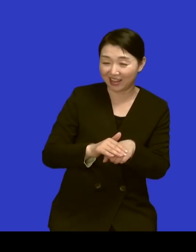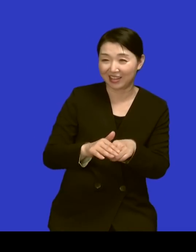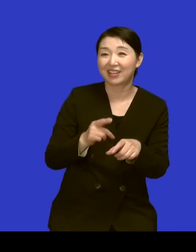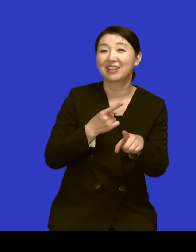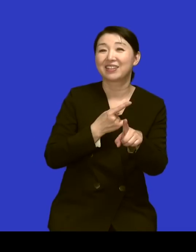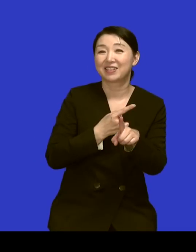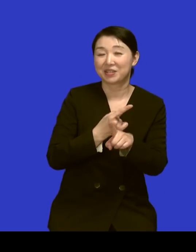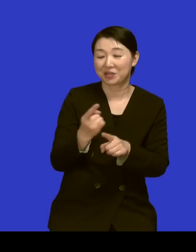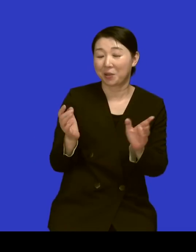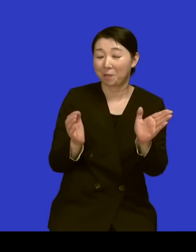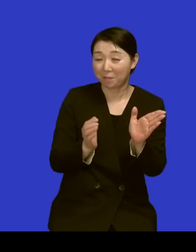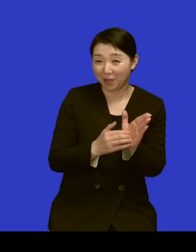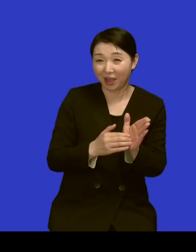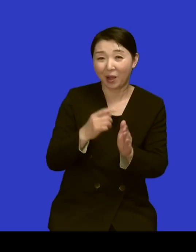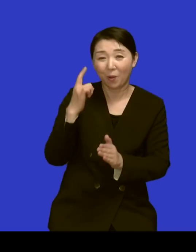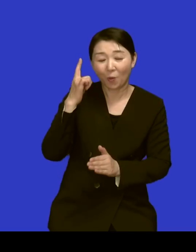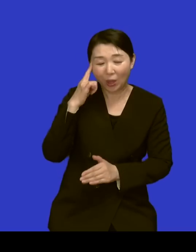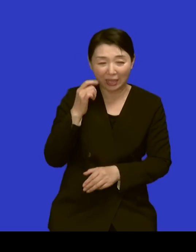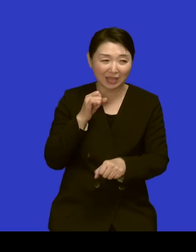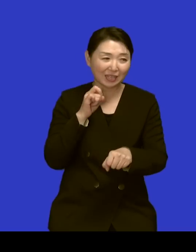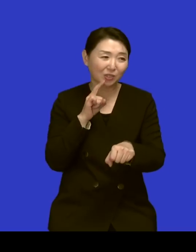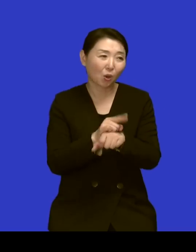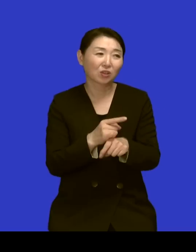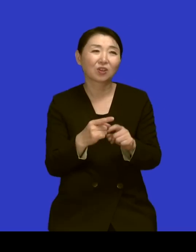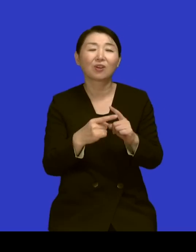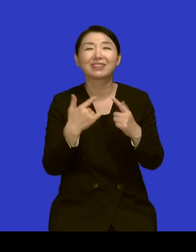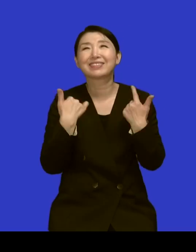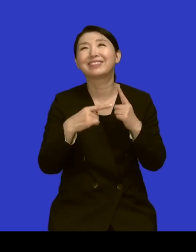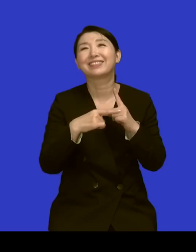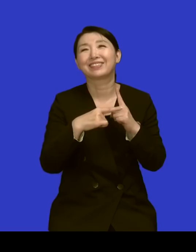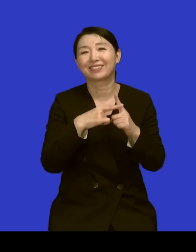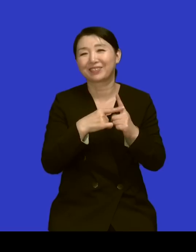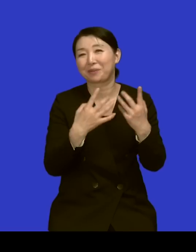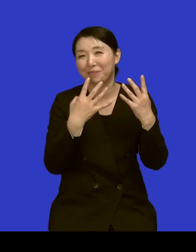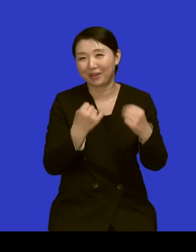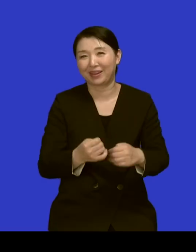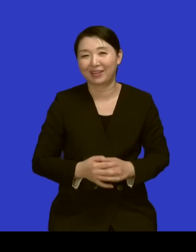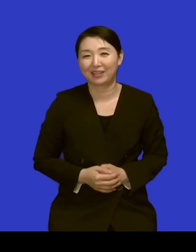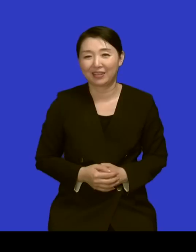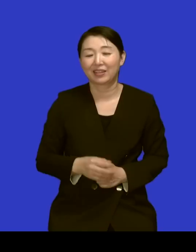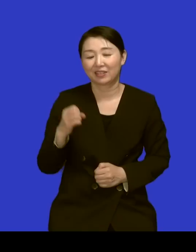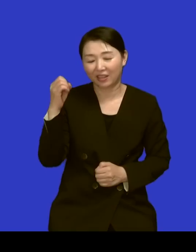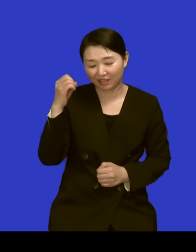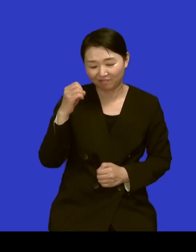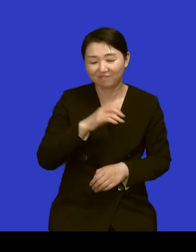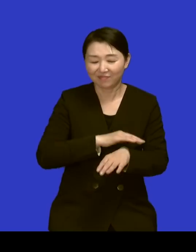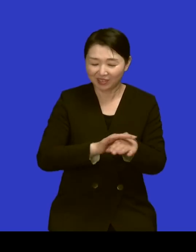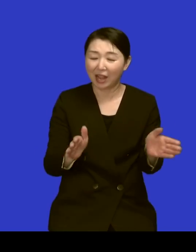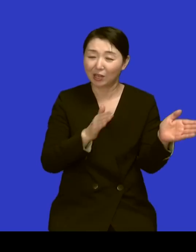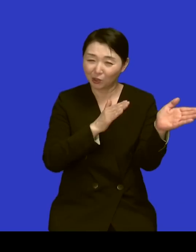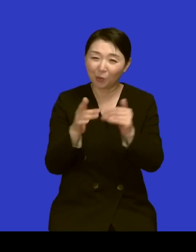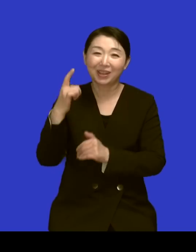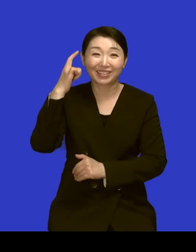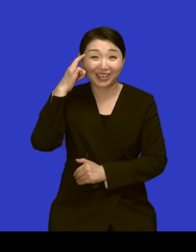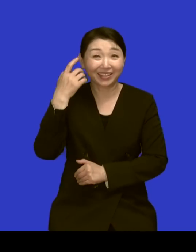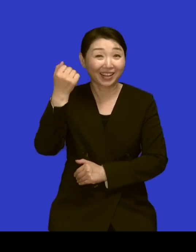낙관적이고 네 뭐 다 그렇게 넘어간다는 생각을 하니까 네 근데 저희